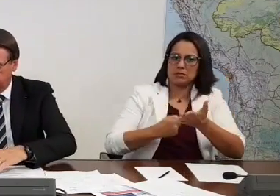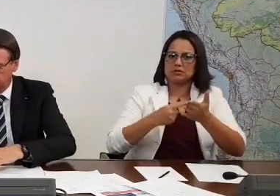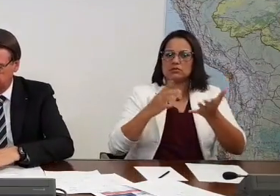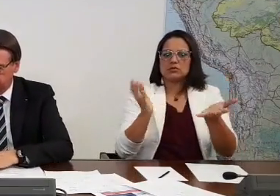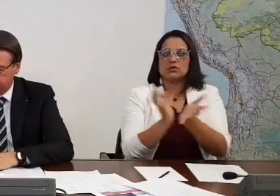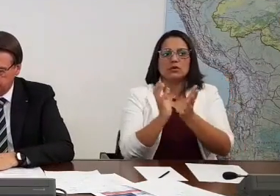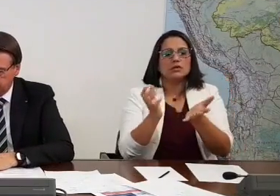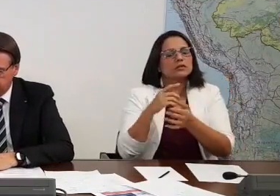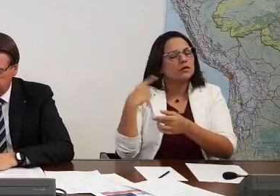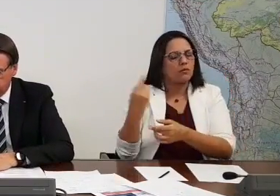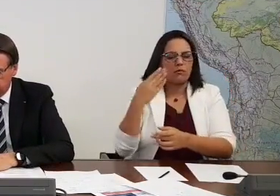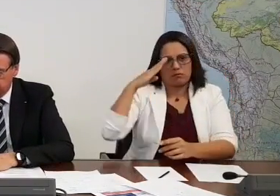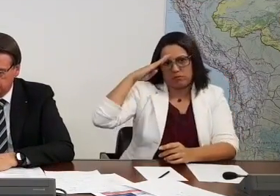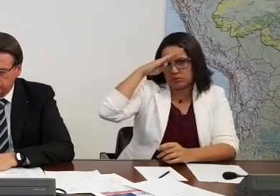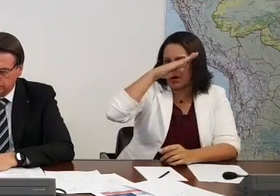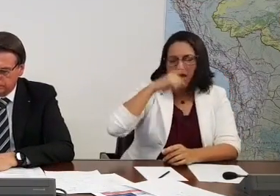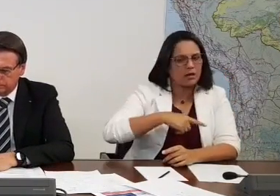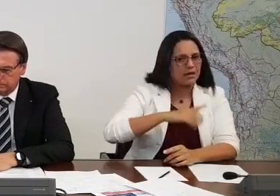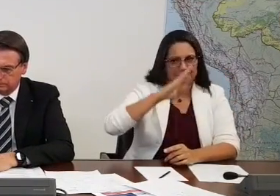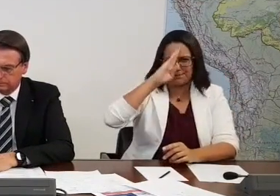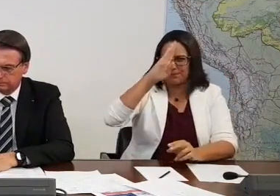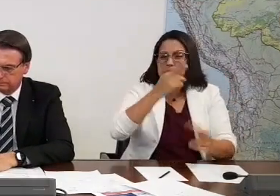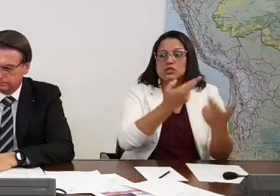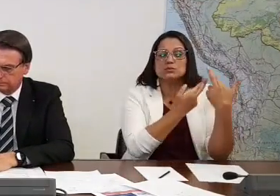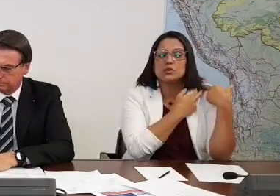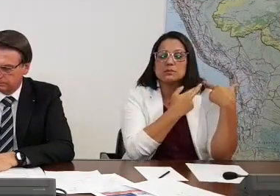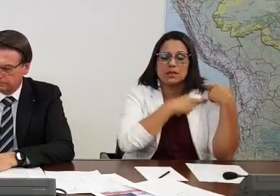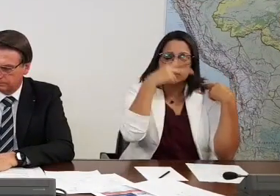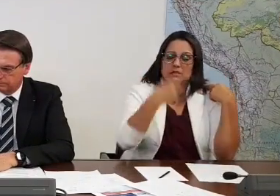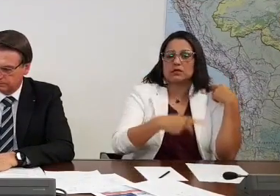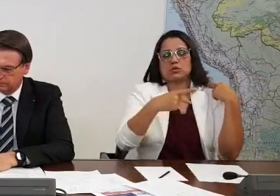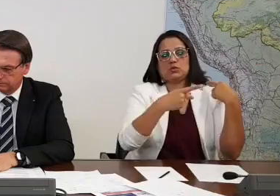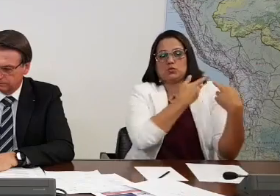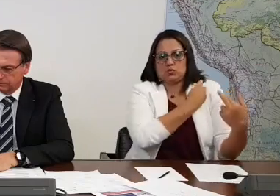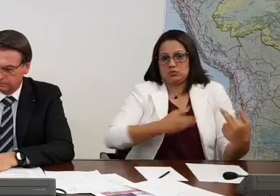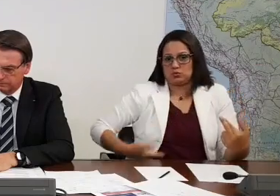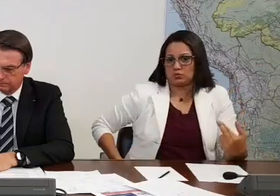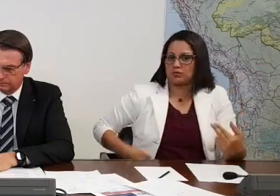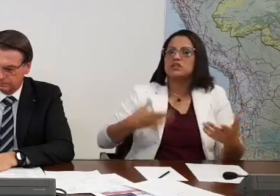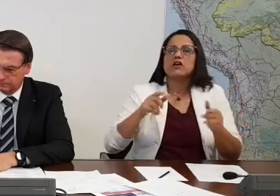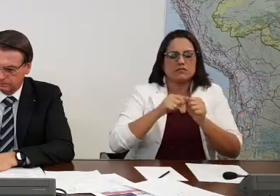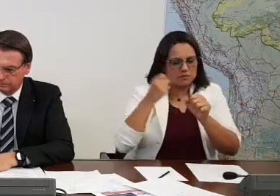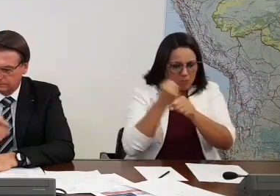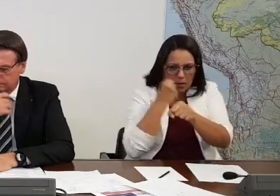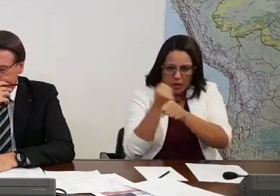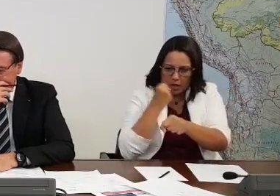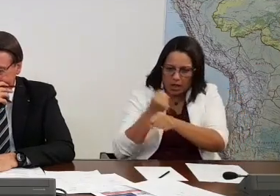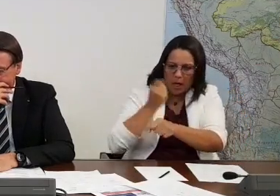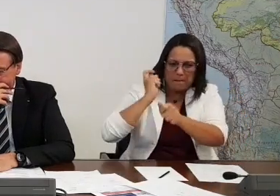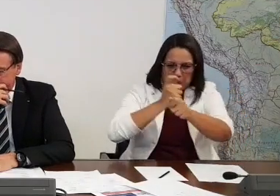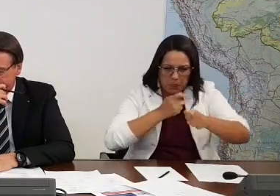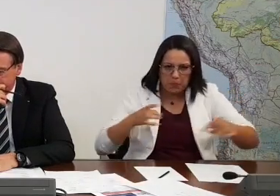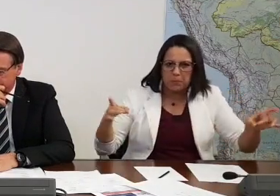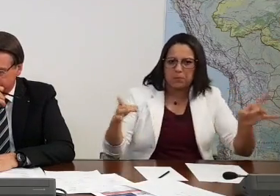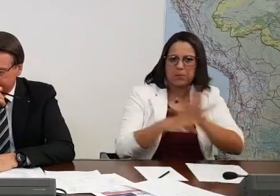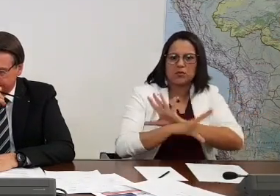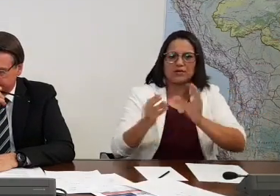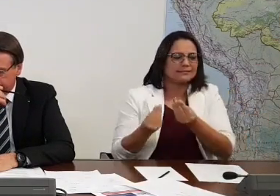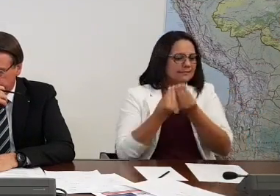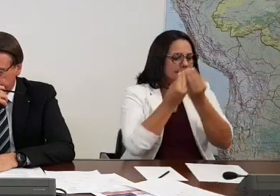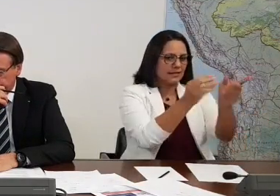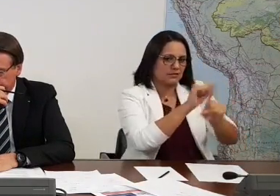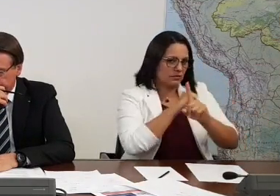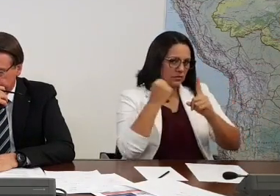Bolsonaro é uma questão de Estado. Então o governo vai estar concluindo essa obra, está entregando essa obra à sociedade baiana.